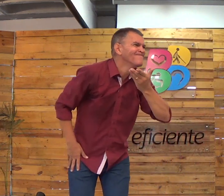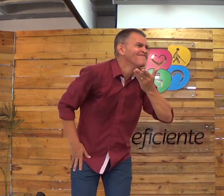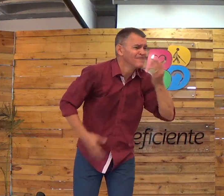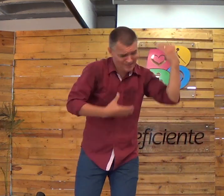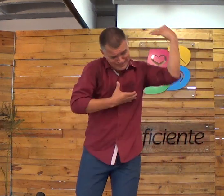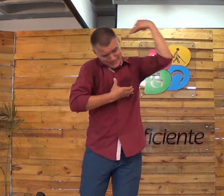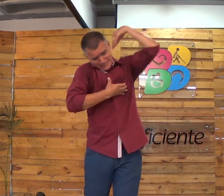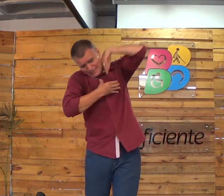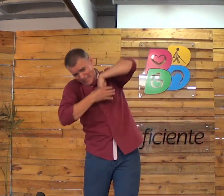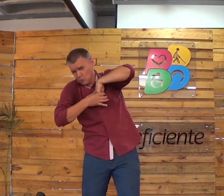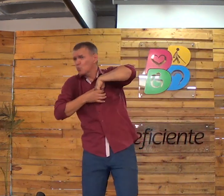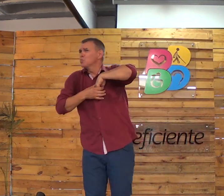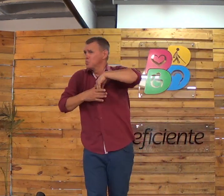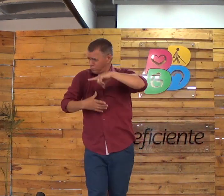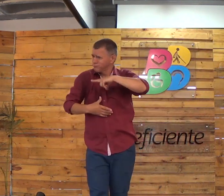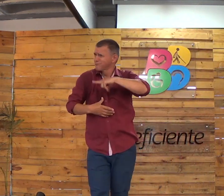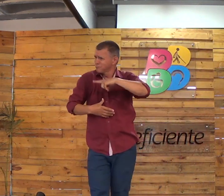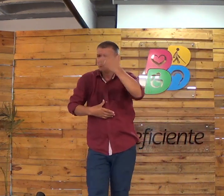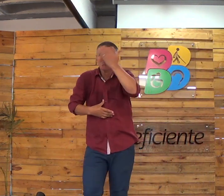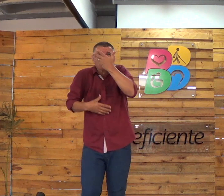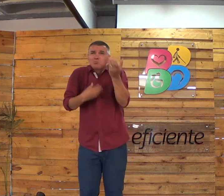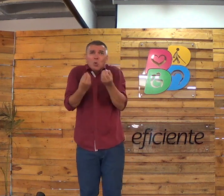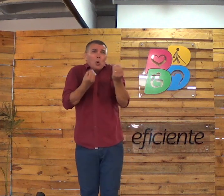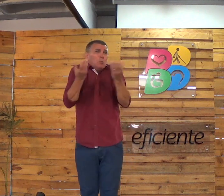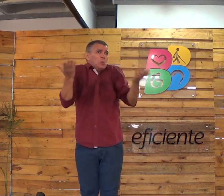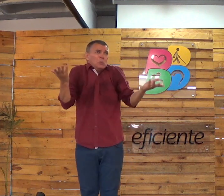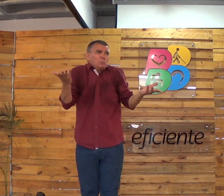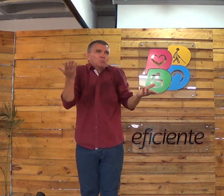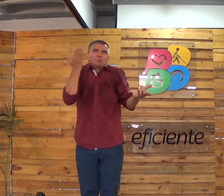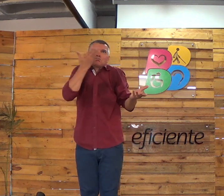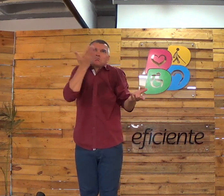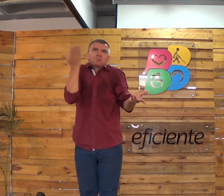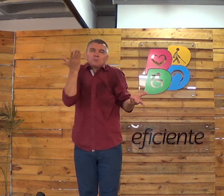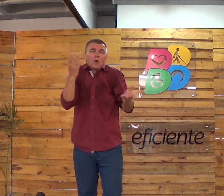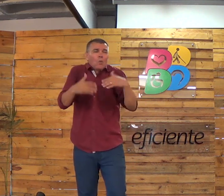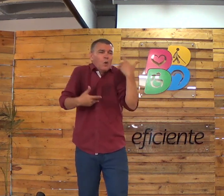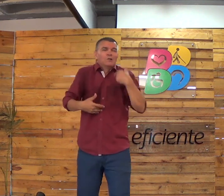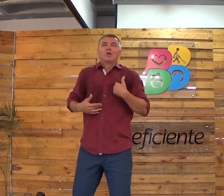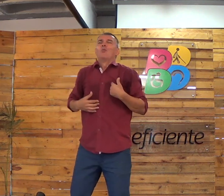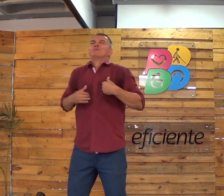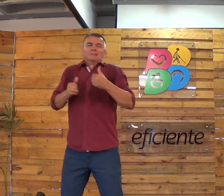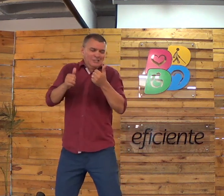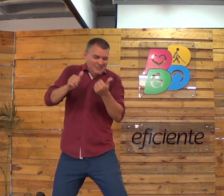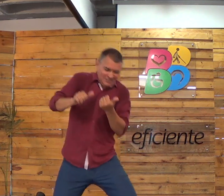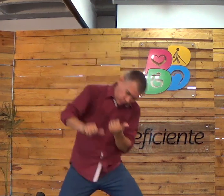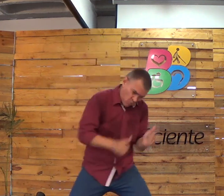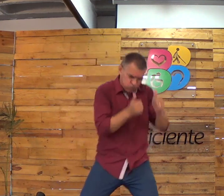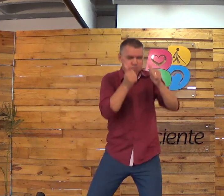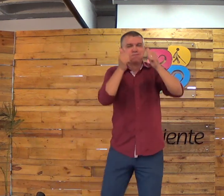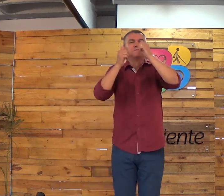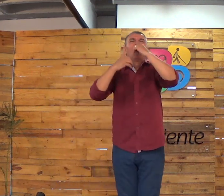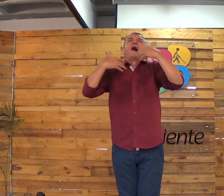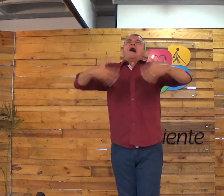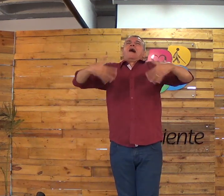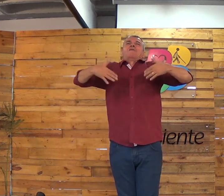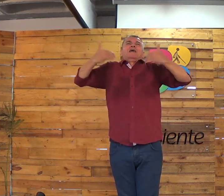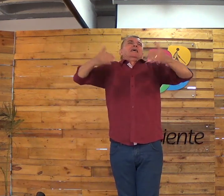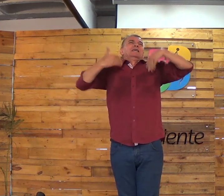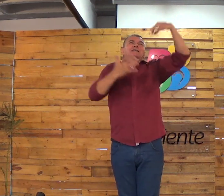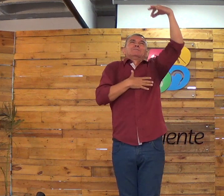enxerga, vestindo alguma coisa? Não. Isso é dentro de você. Não tem como você ver. Mas quando eu sou batizado, ai,